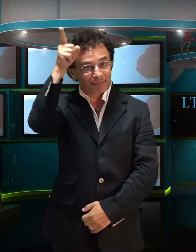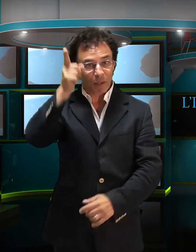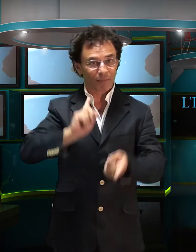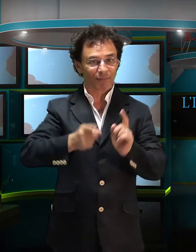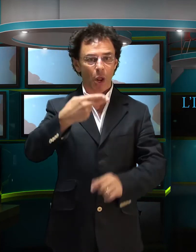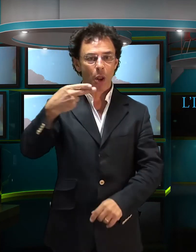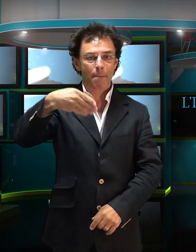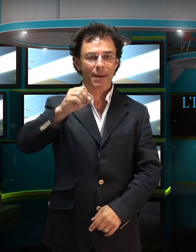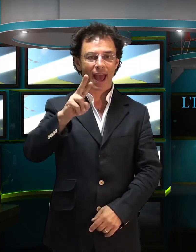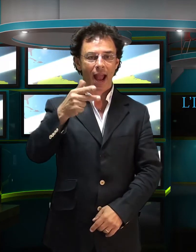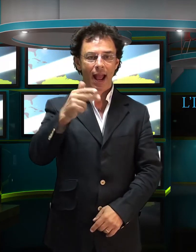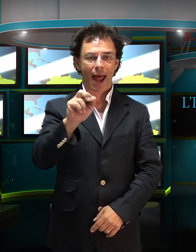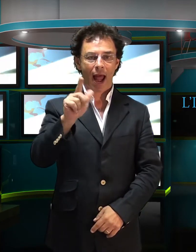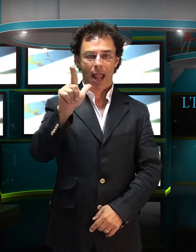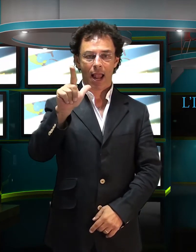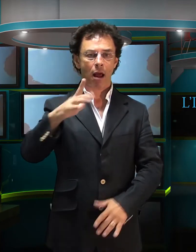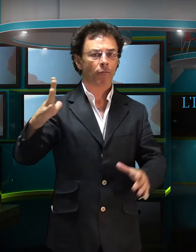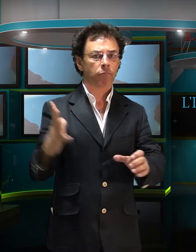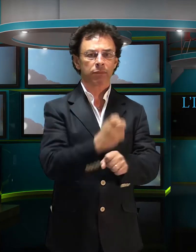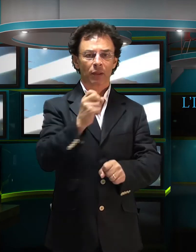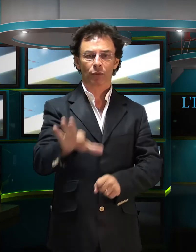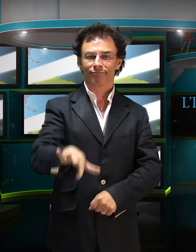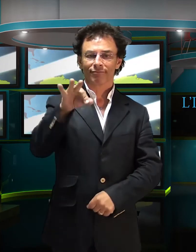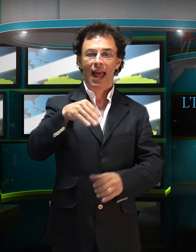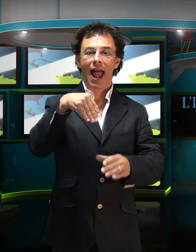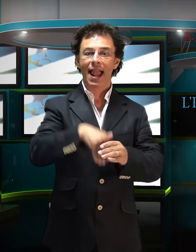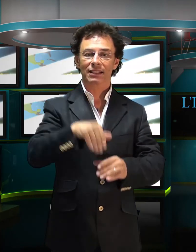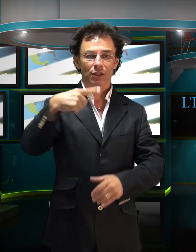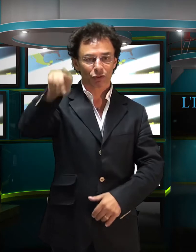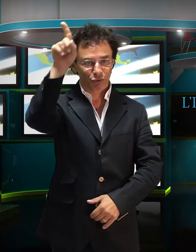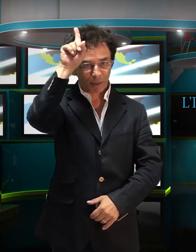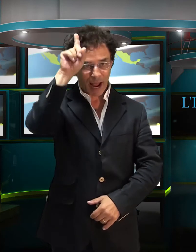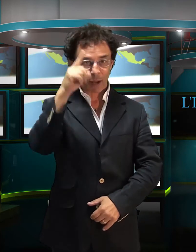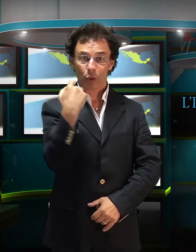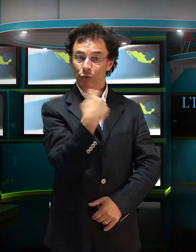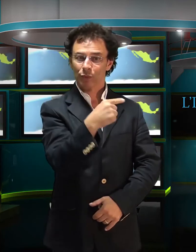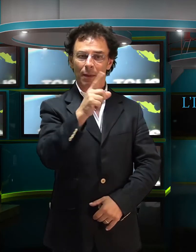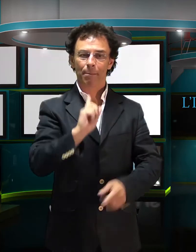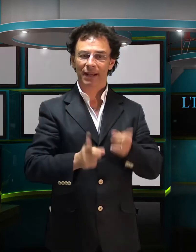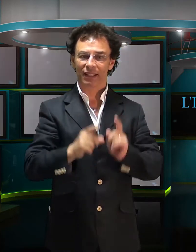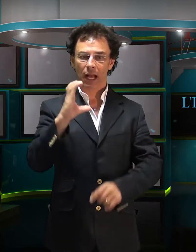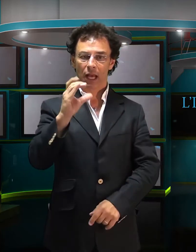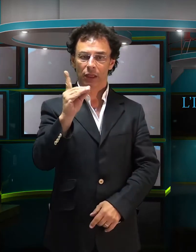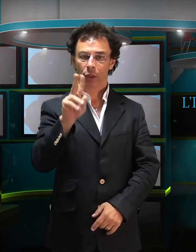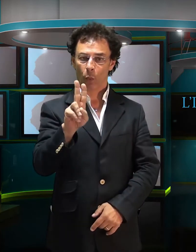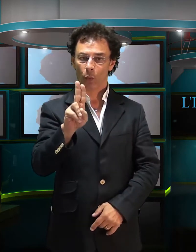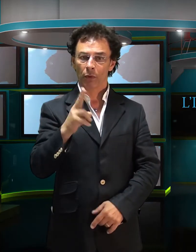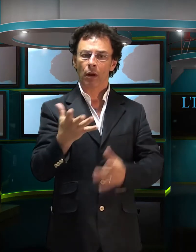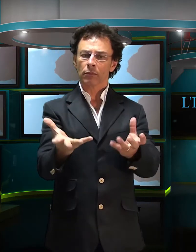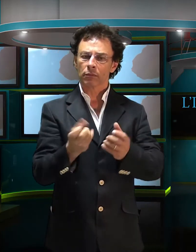Angela Merkel ha vinto le elezioni in Germania. Il suo partito CDU ha ottenuto molti voti ma non è sufficiente.